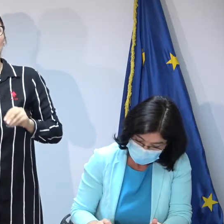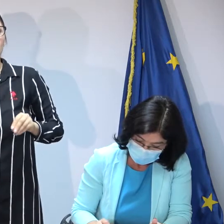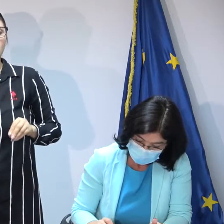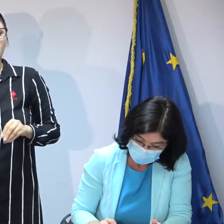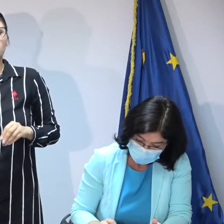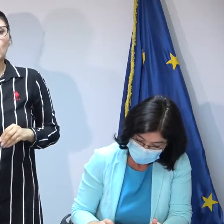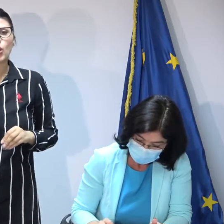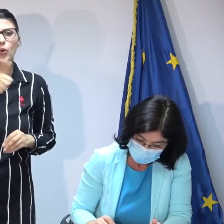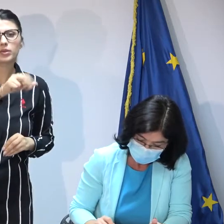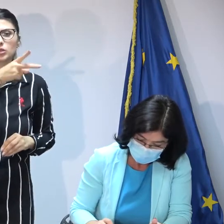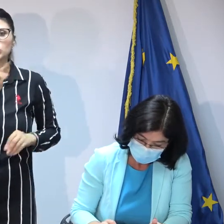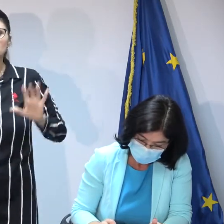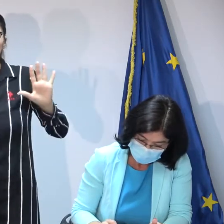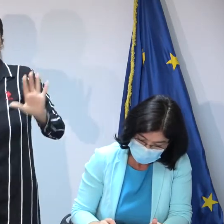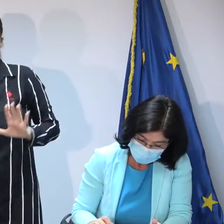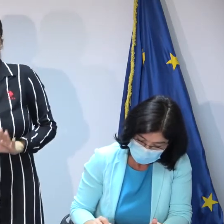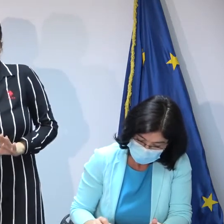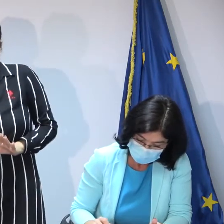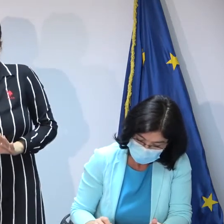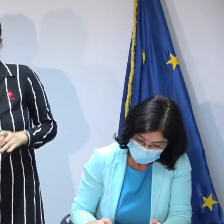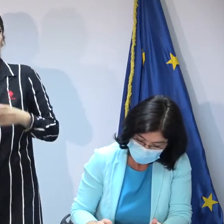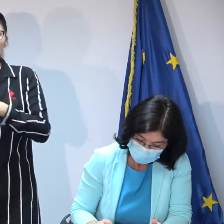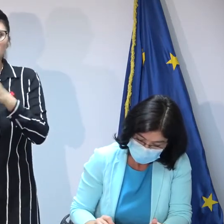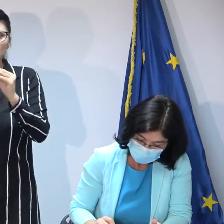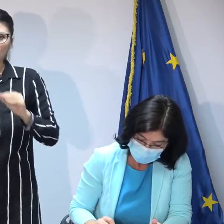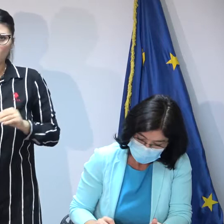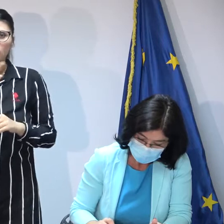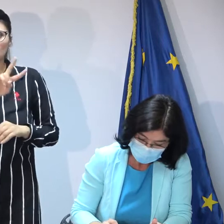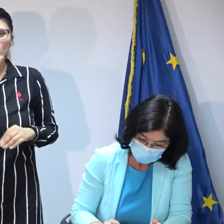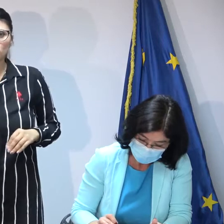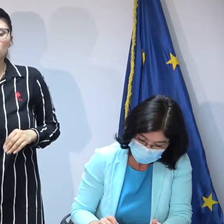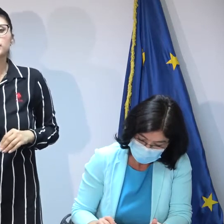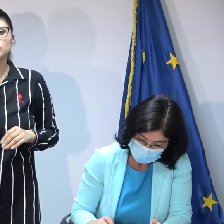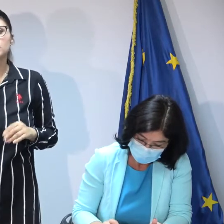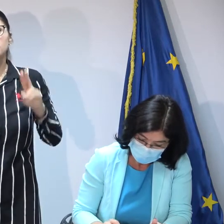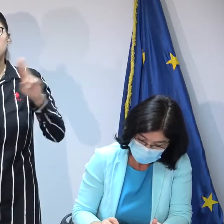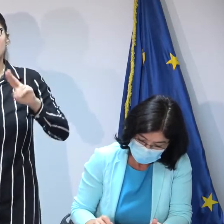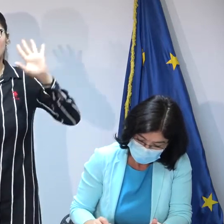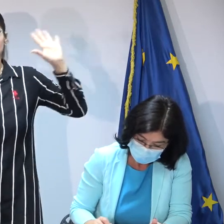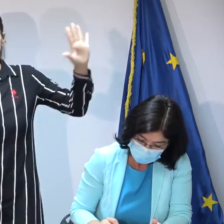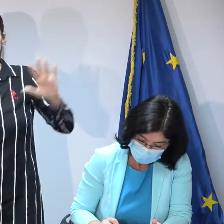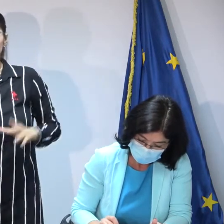1264 de adopții naționale și 22 de adopții internaționale.